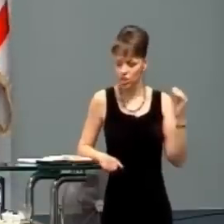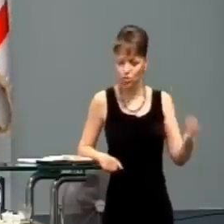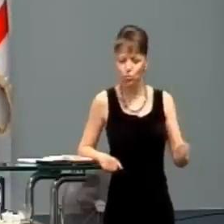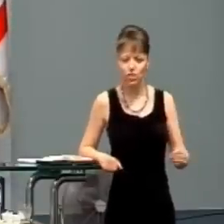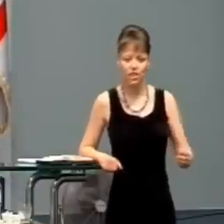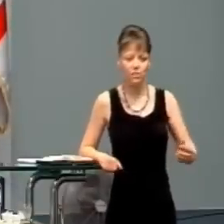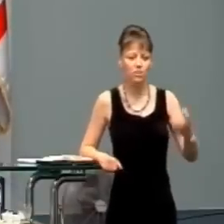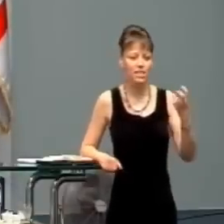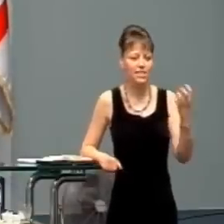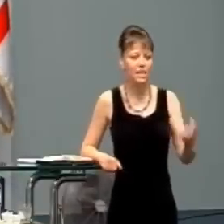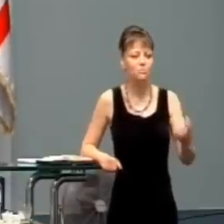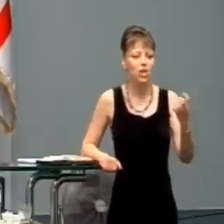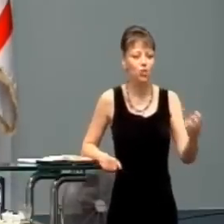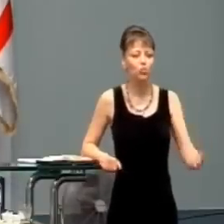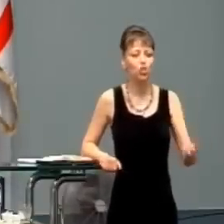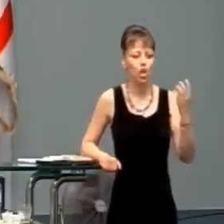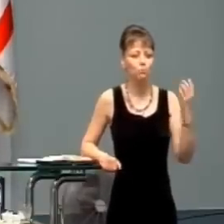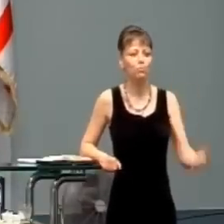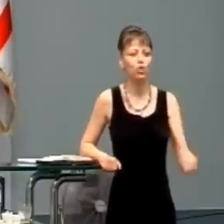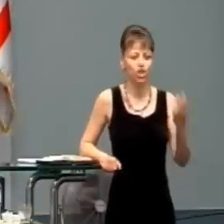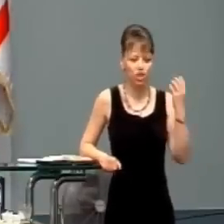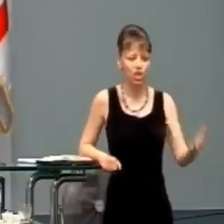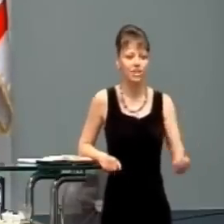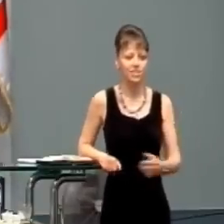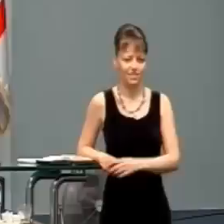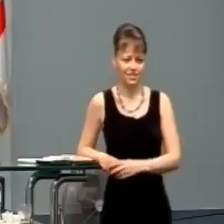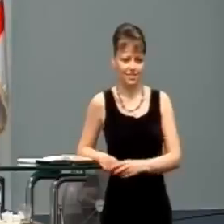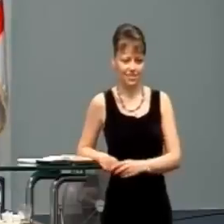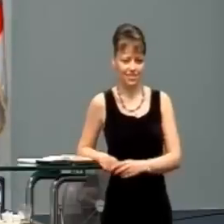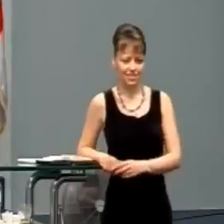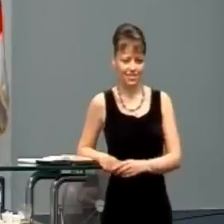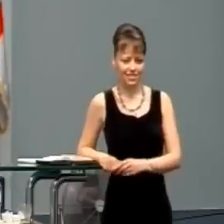Ježiš bolo to najlepšie, čo Boh mal.